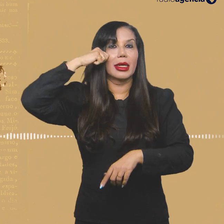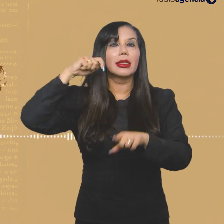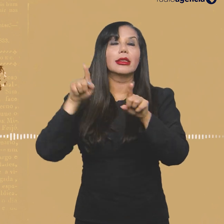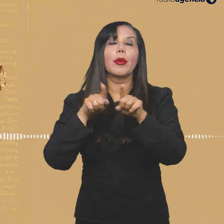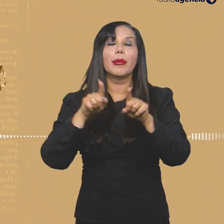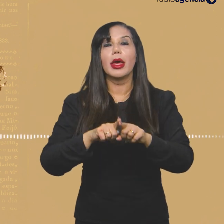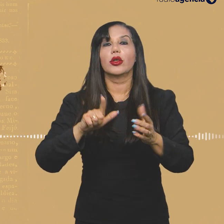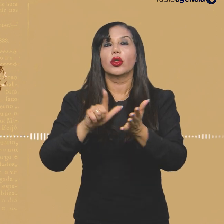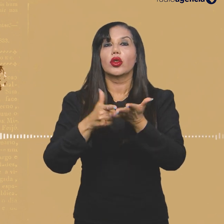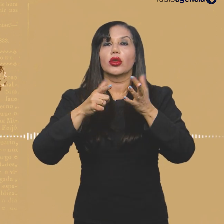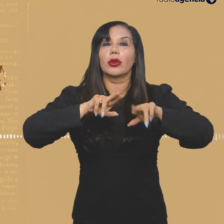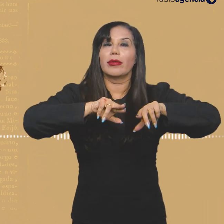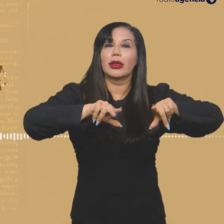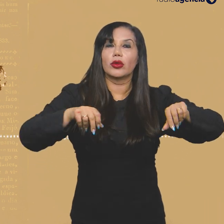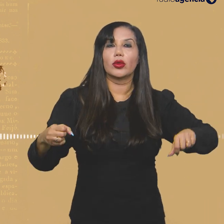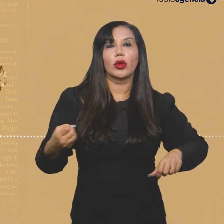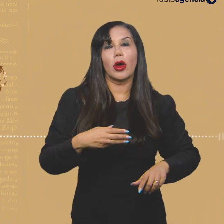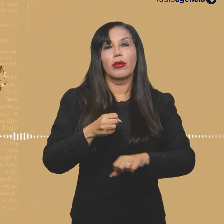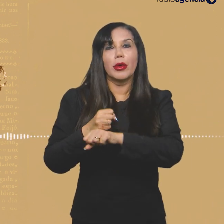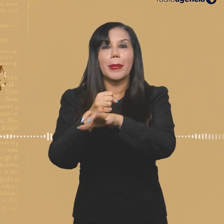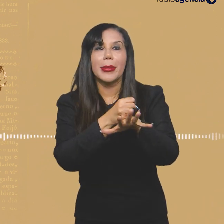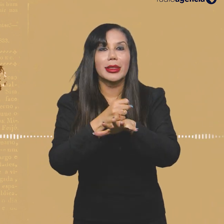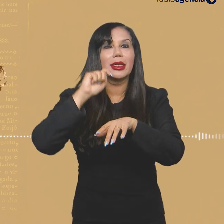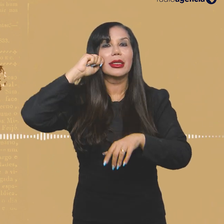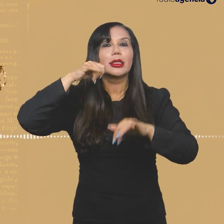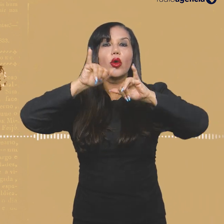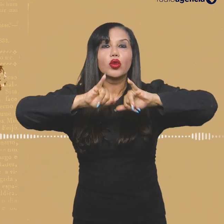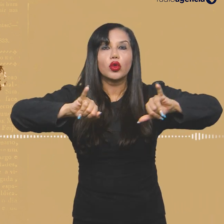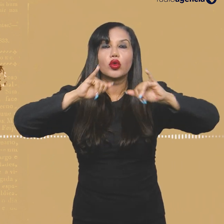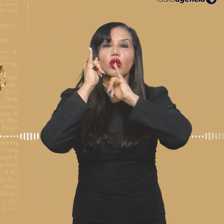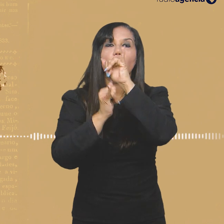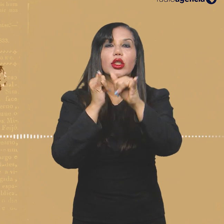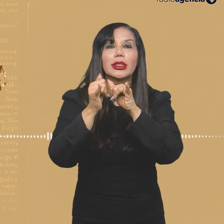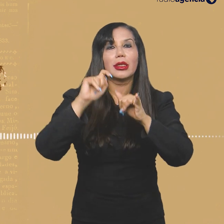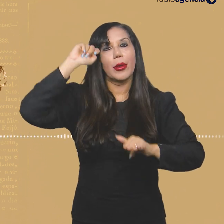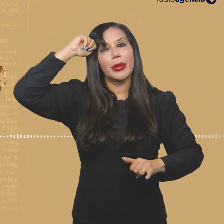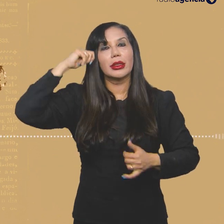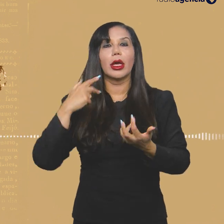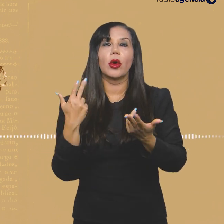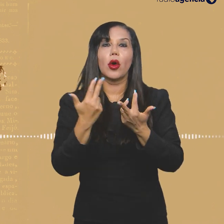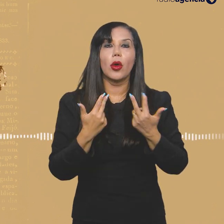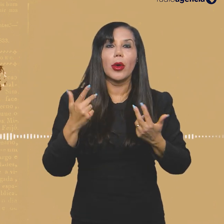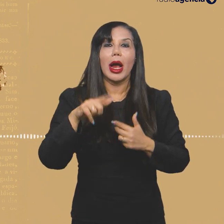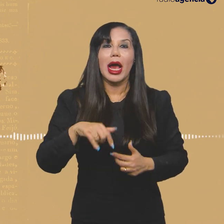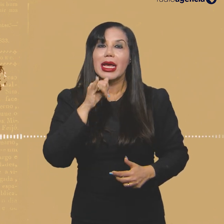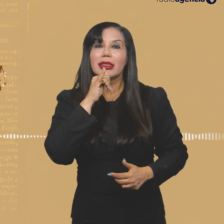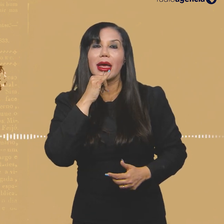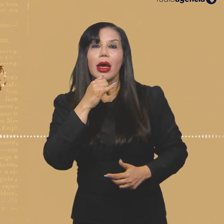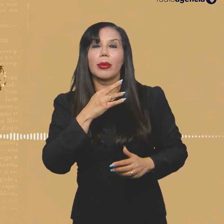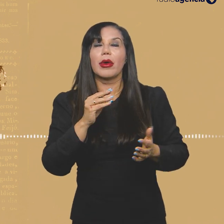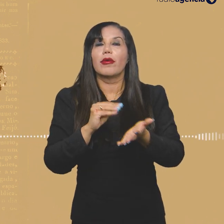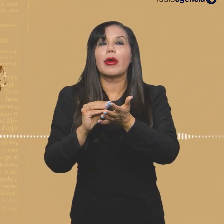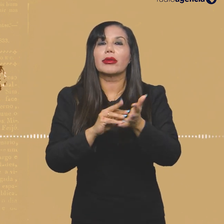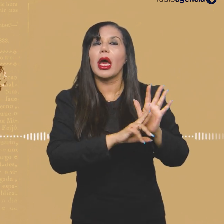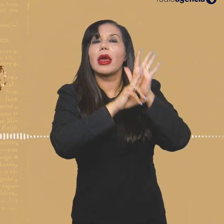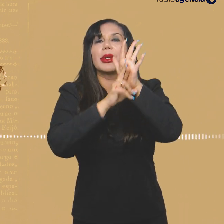da imprensa negra, até os veículos mais contemporâneos, como a mídia negra, a notícia preta, tem algo em comum, que é esse lance de não